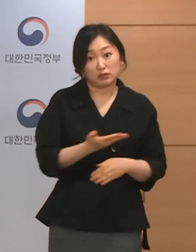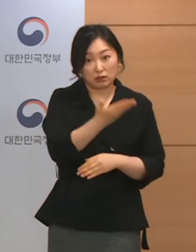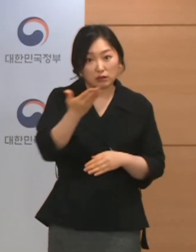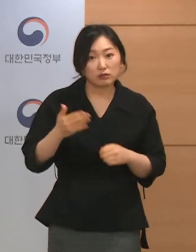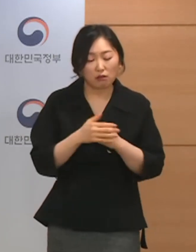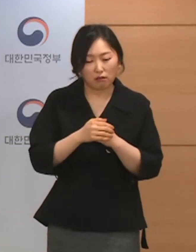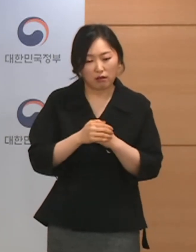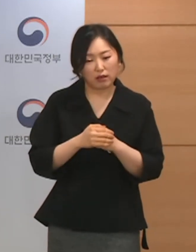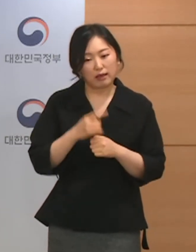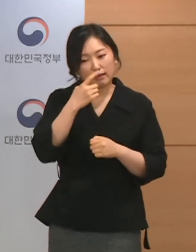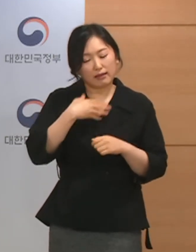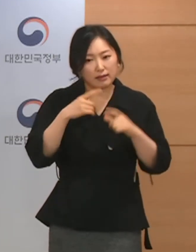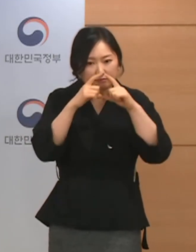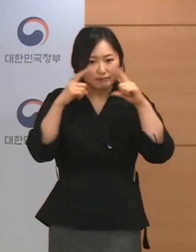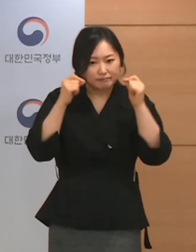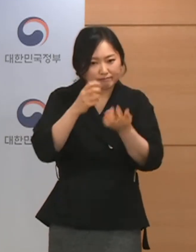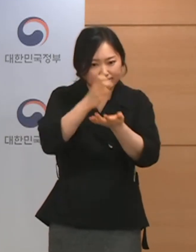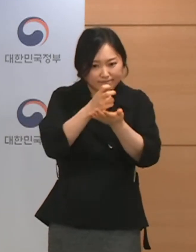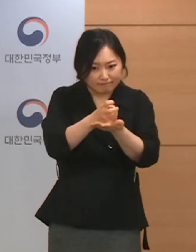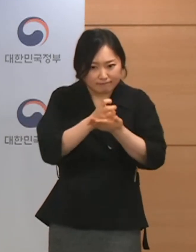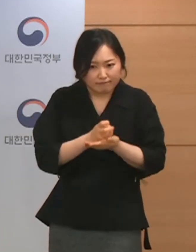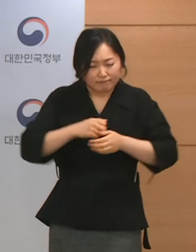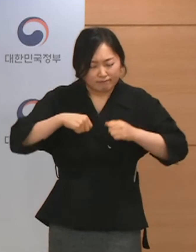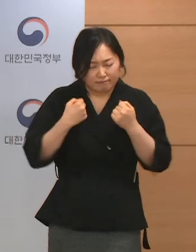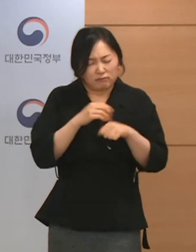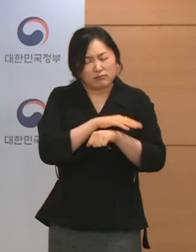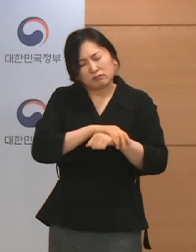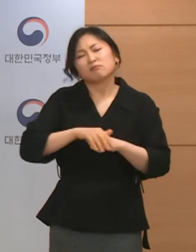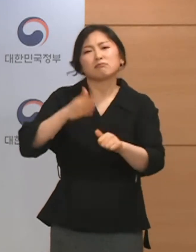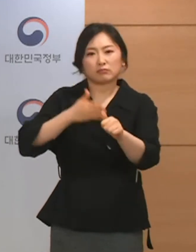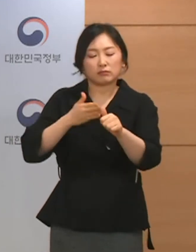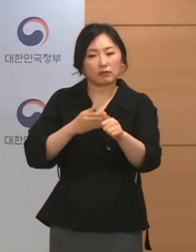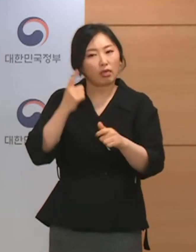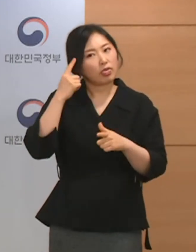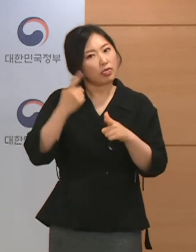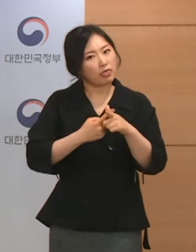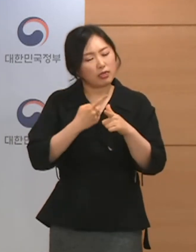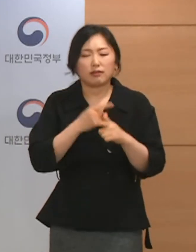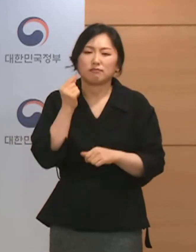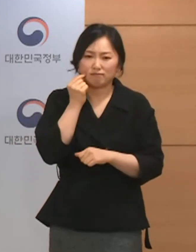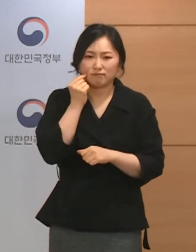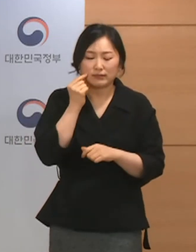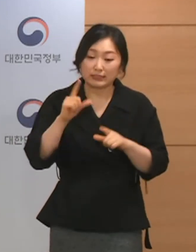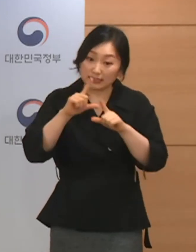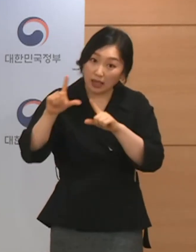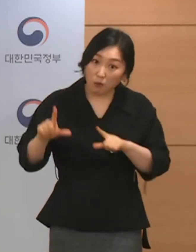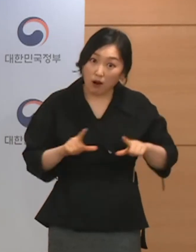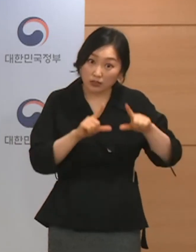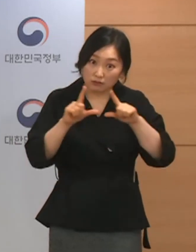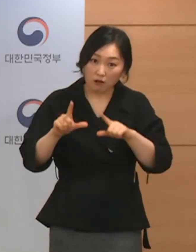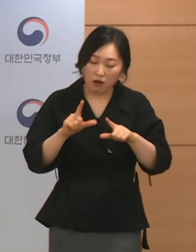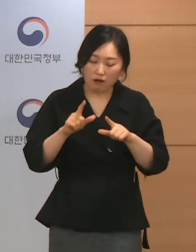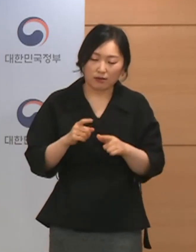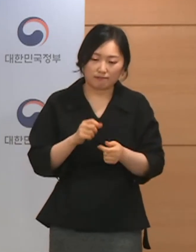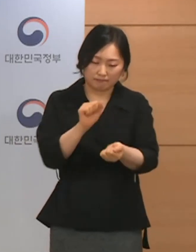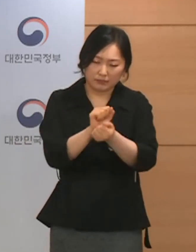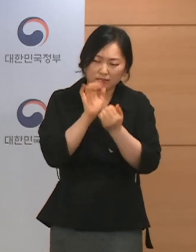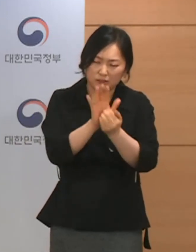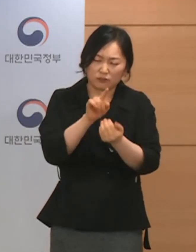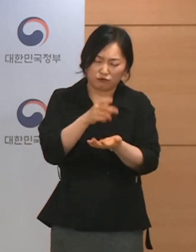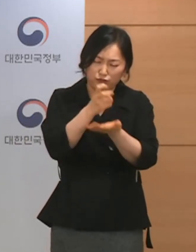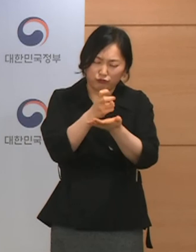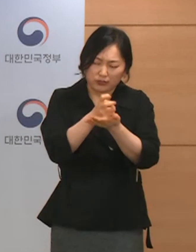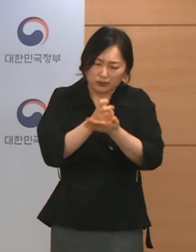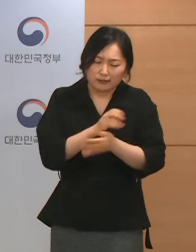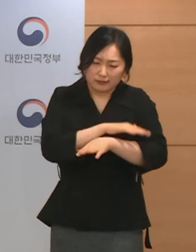긴장도를 너무 이완하지 않고 함께 좀 생활 속에서의 방역수칙을 좀 철저히 지켜주신다면 아마